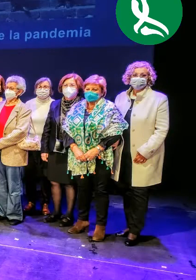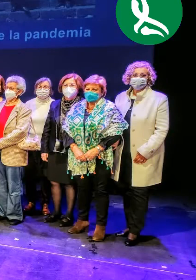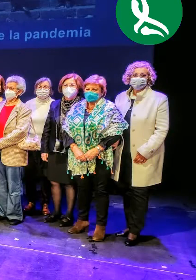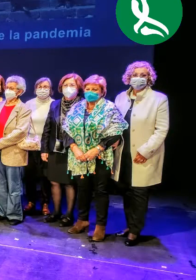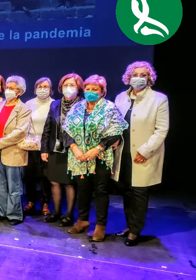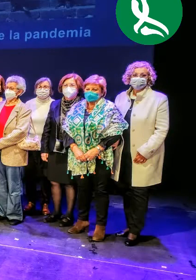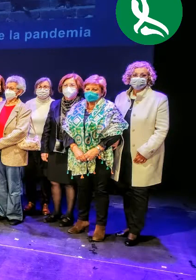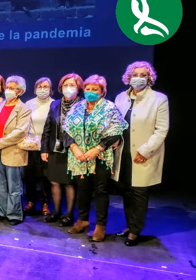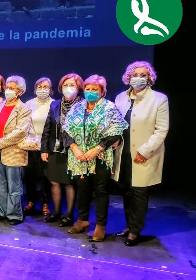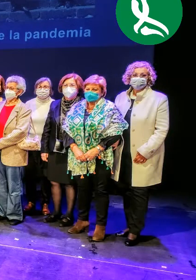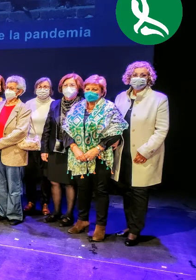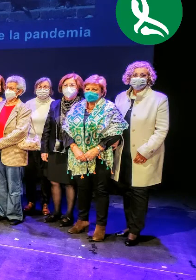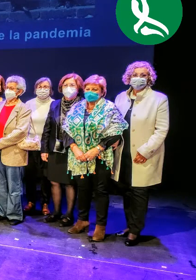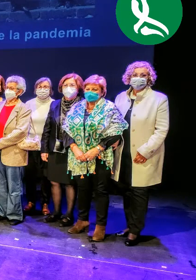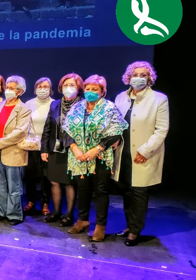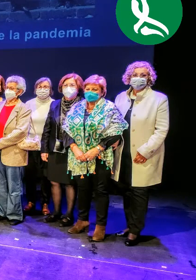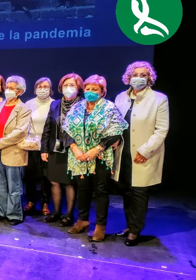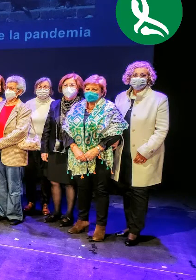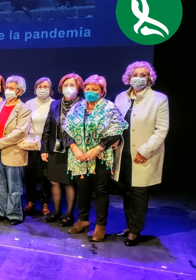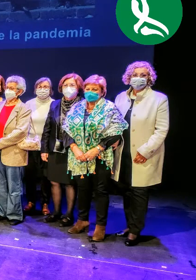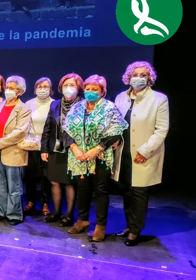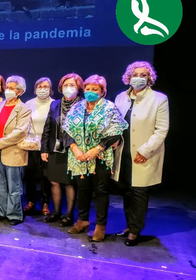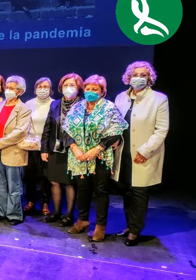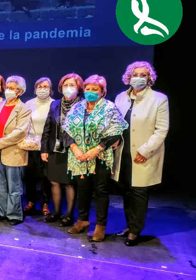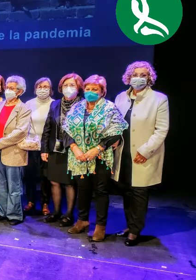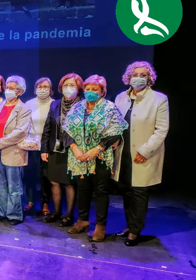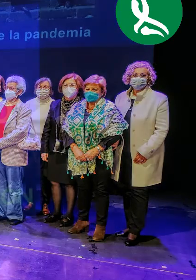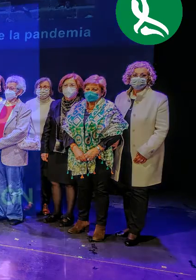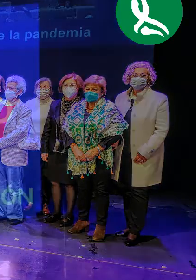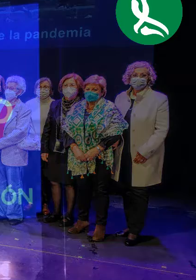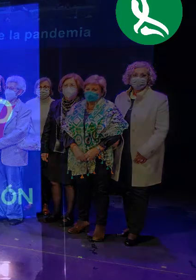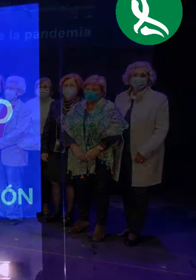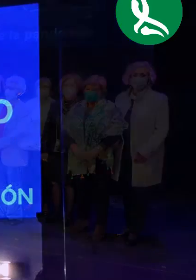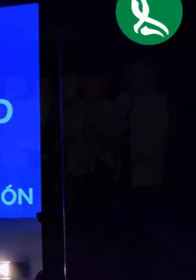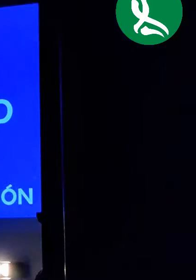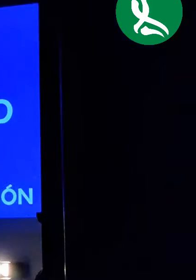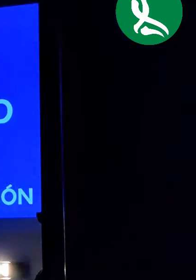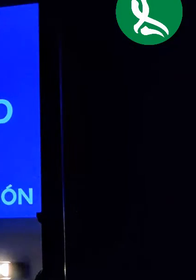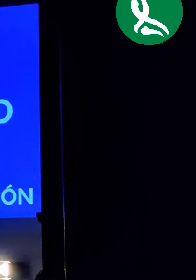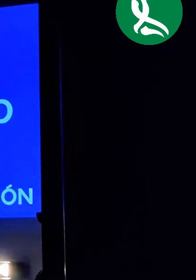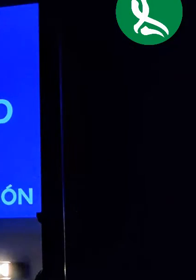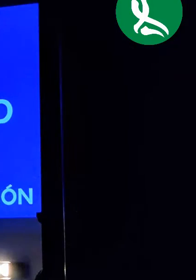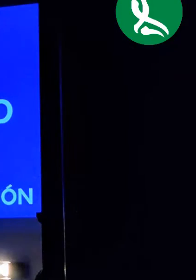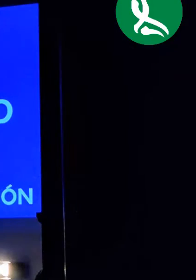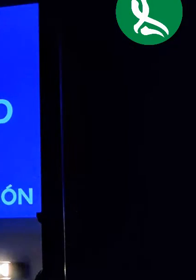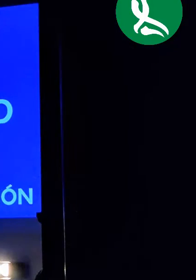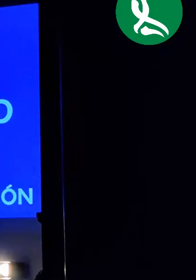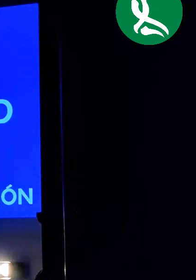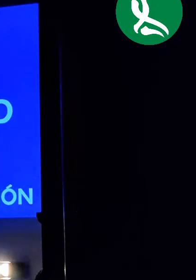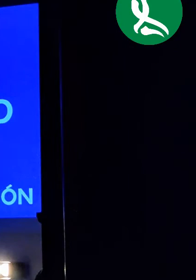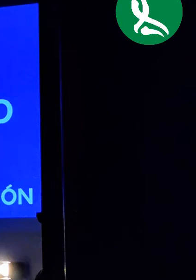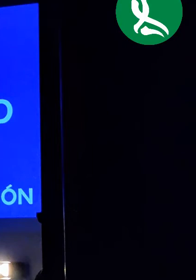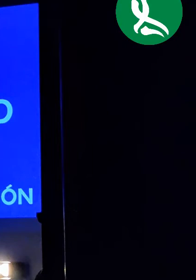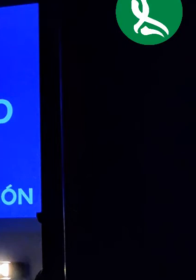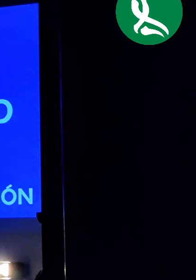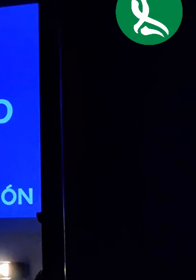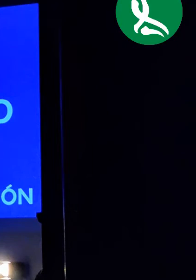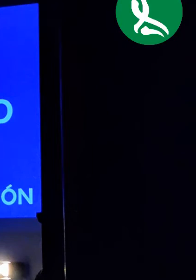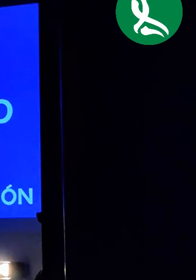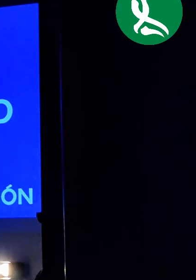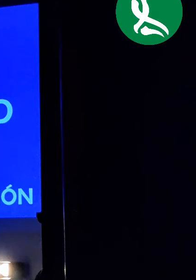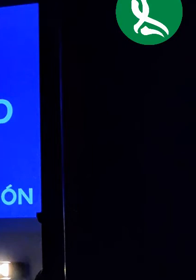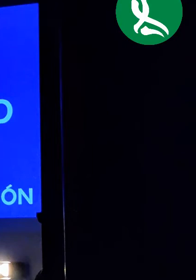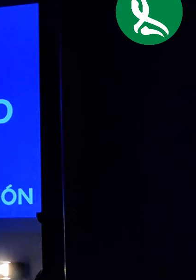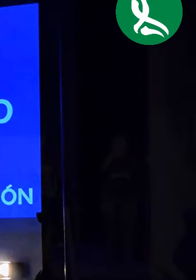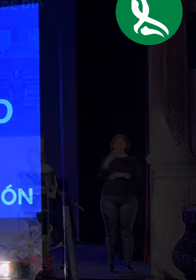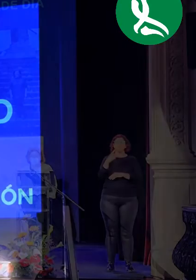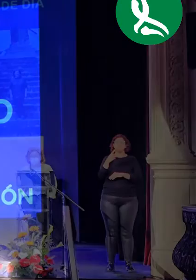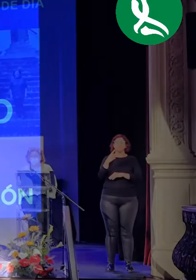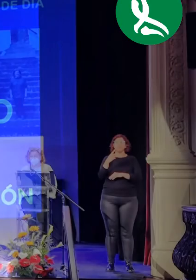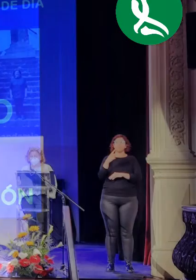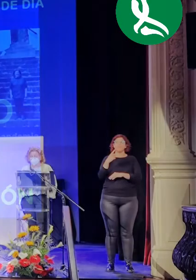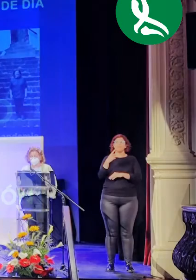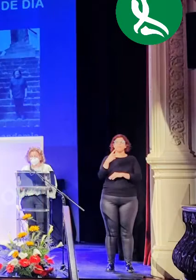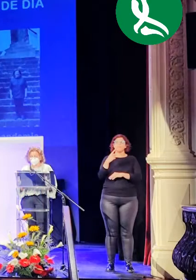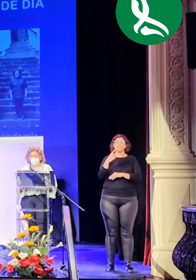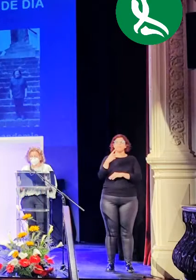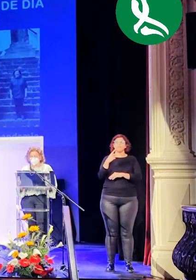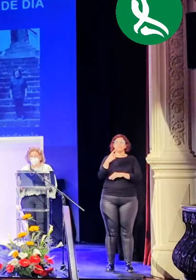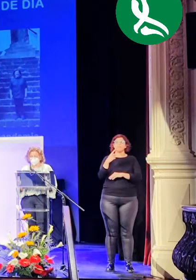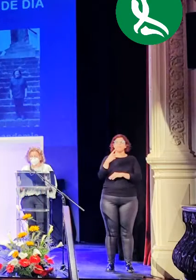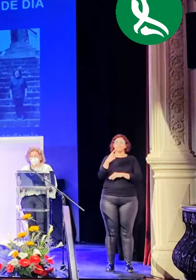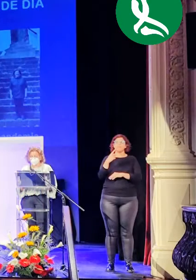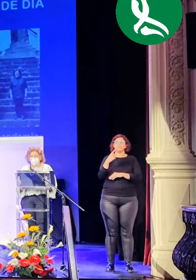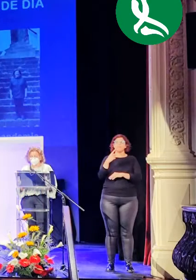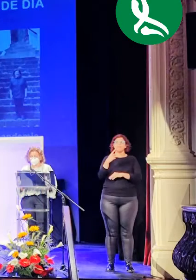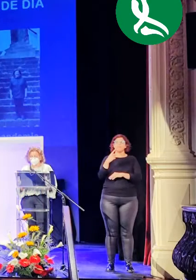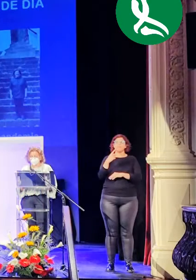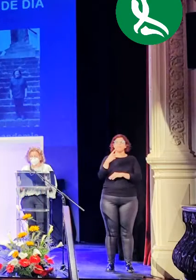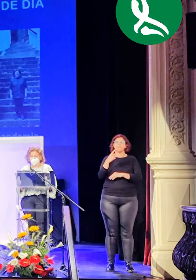y se ha convertido en pieza fundamental para que hoy estemos viviendo este momento, tuvieron claro que dicha propuesta cumplía